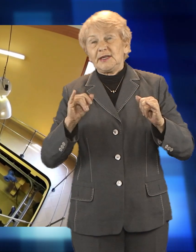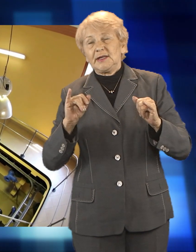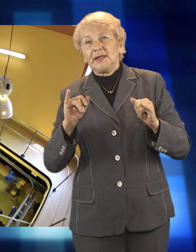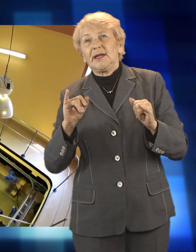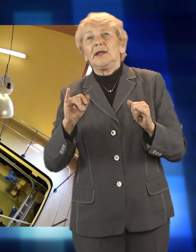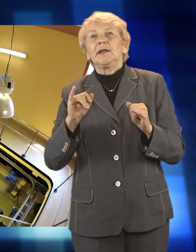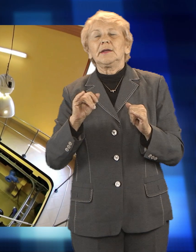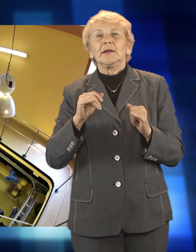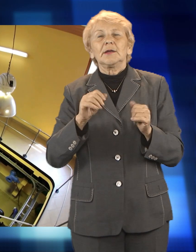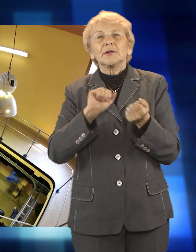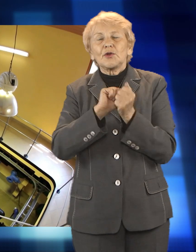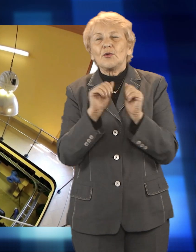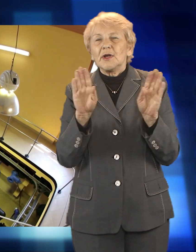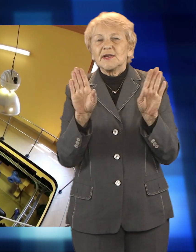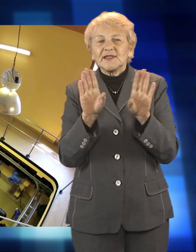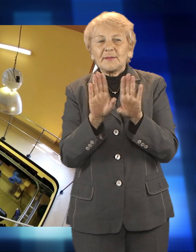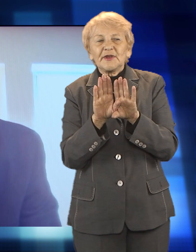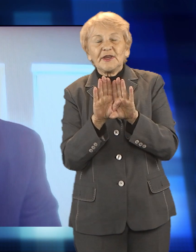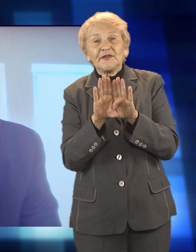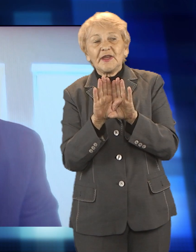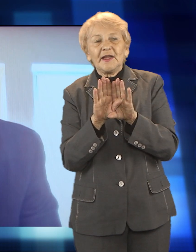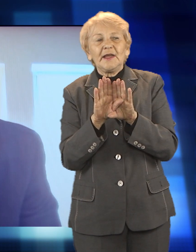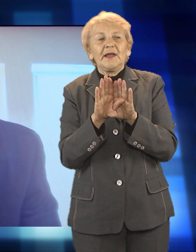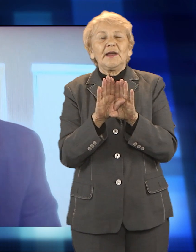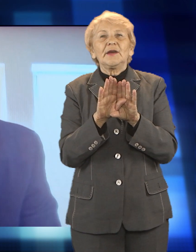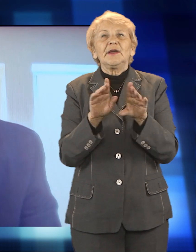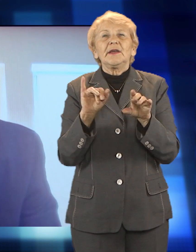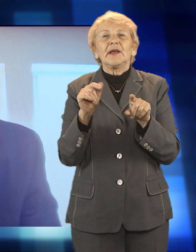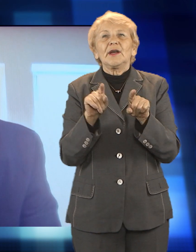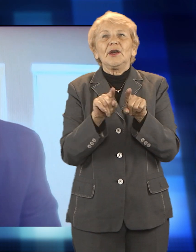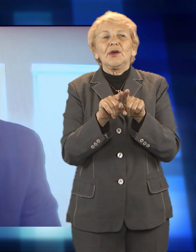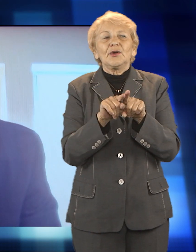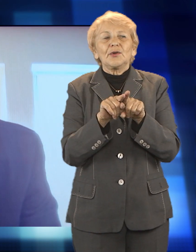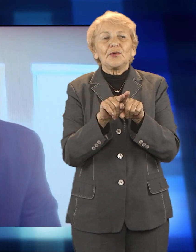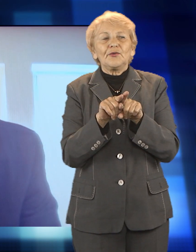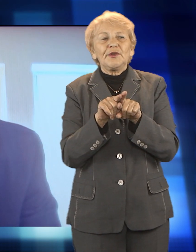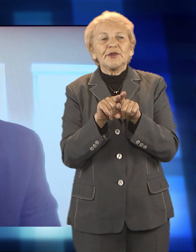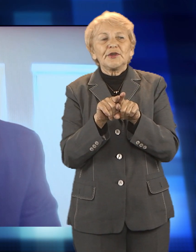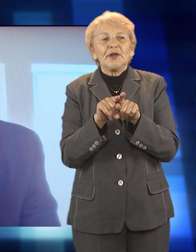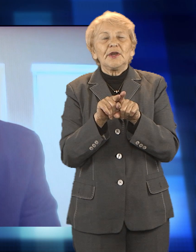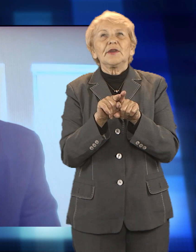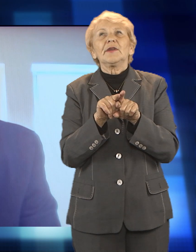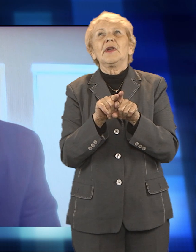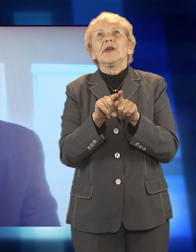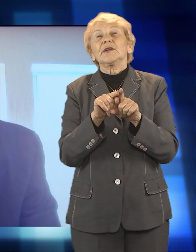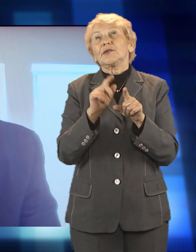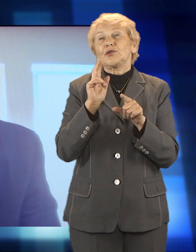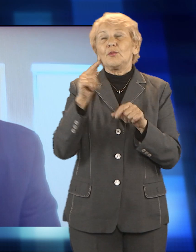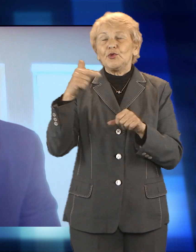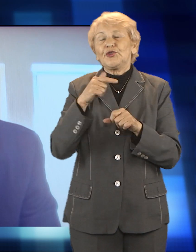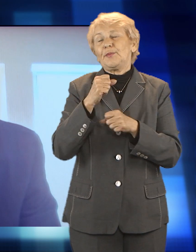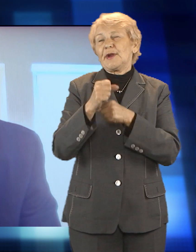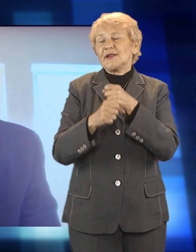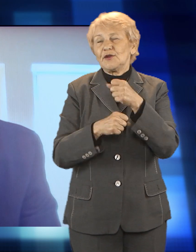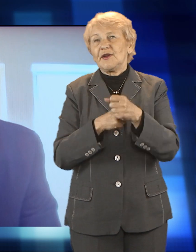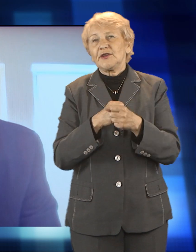pracownicy nie mogą się kontaktować z kontrahentami i z klientami. Kolejnym etapem było podzielenie załogi na dwie części, które pracują